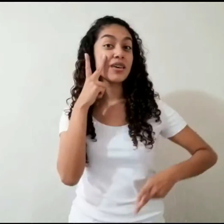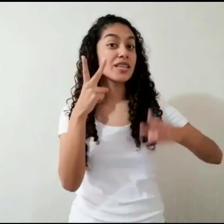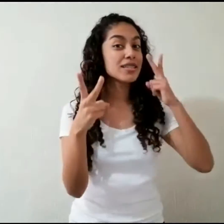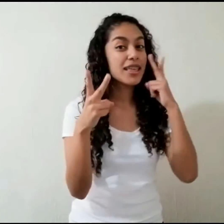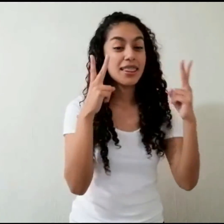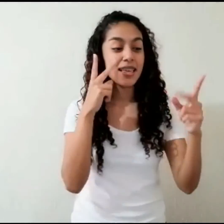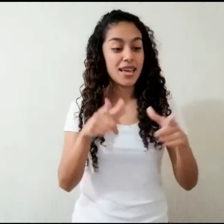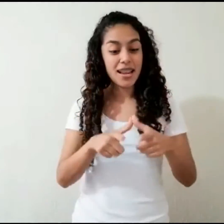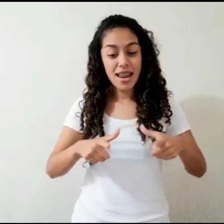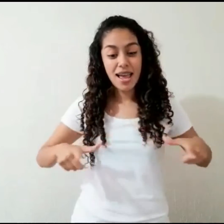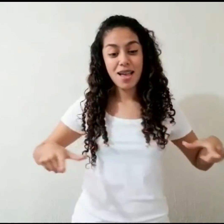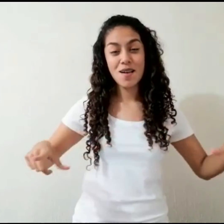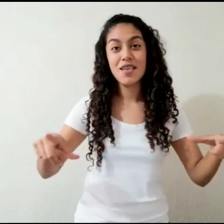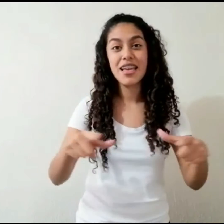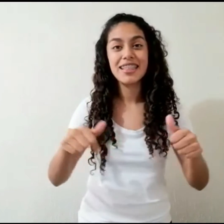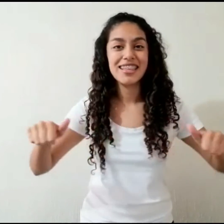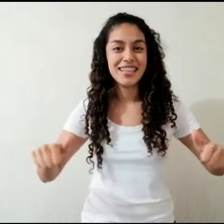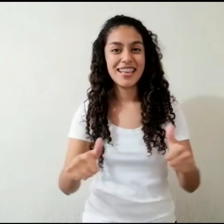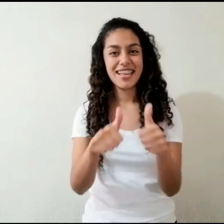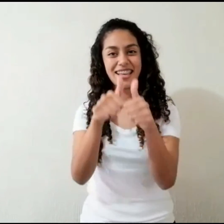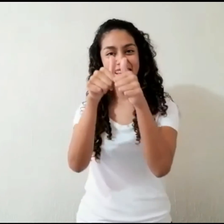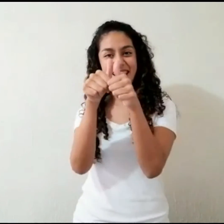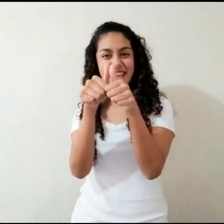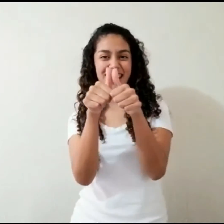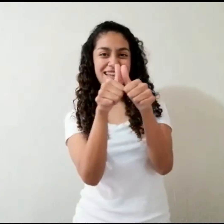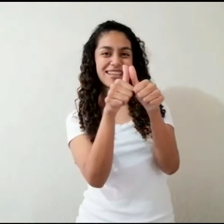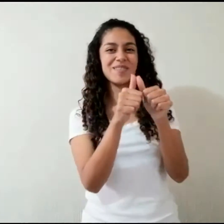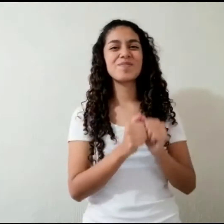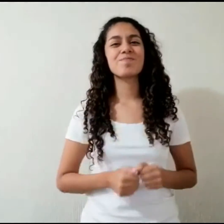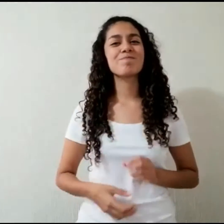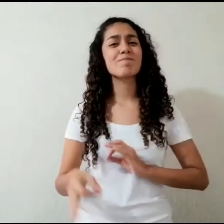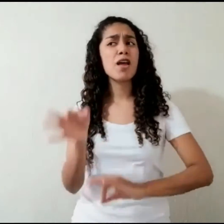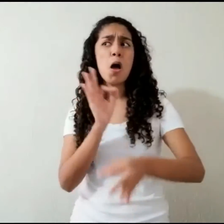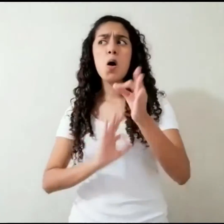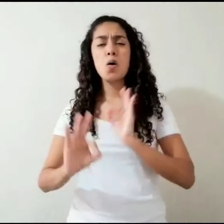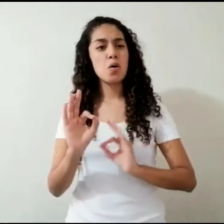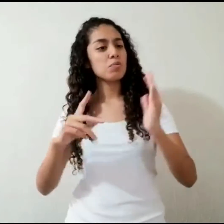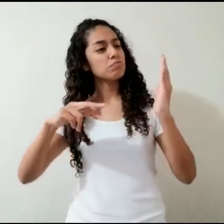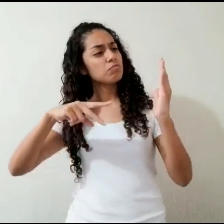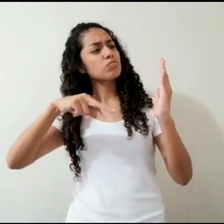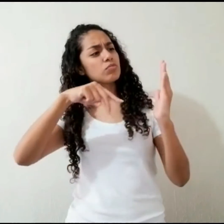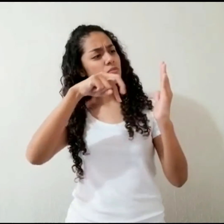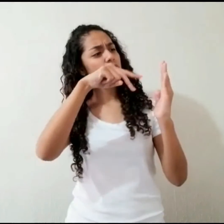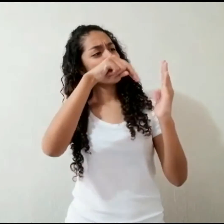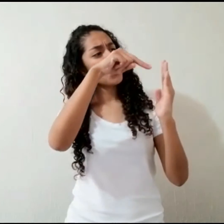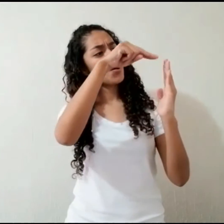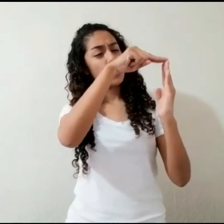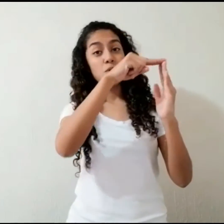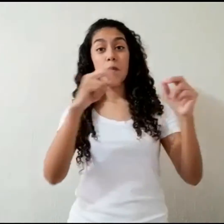Visitar el lago de Atiplán O subir la cima de